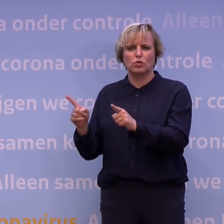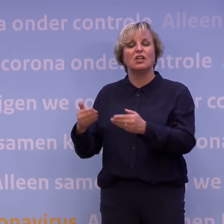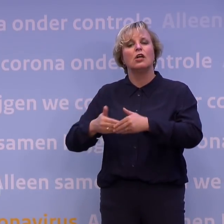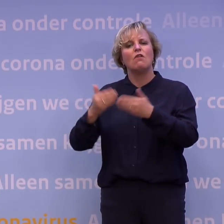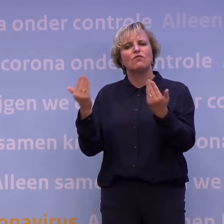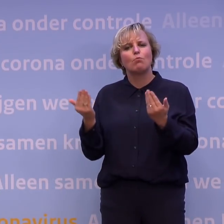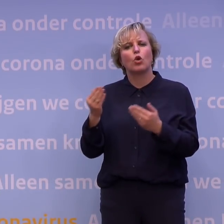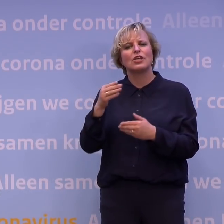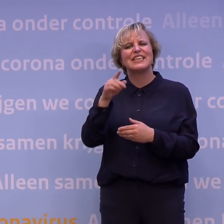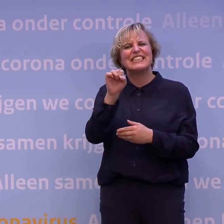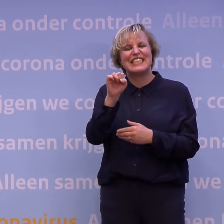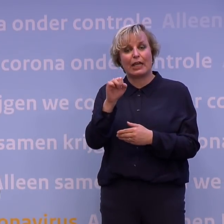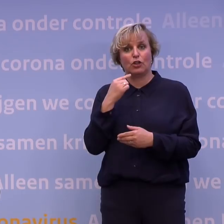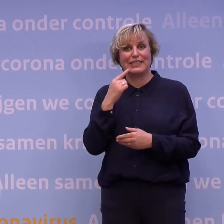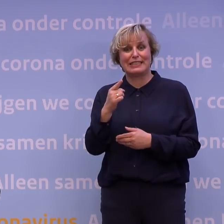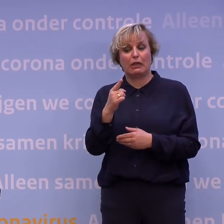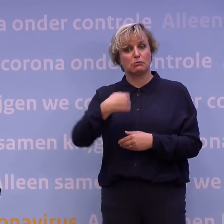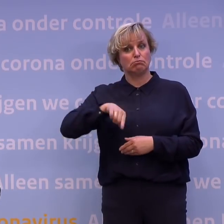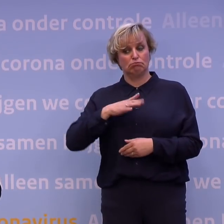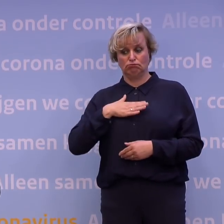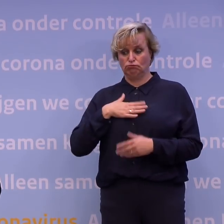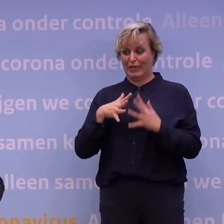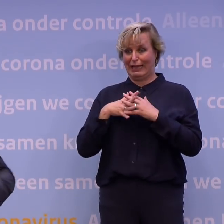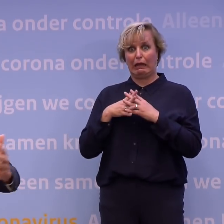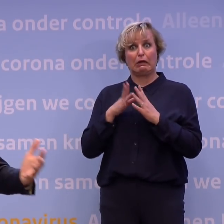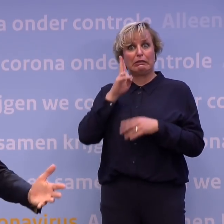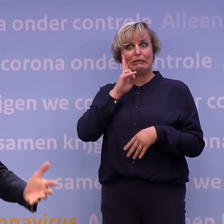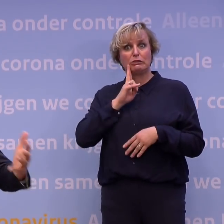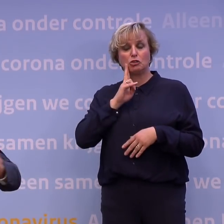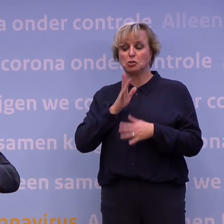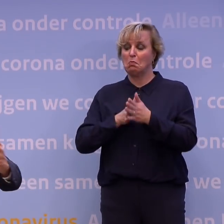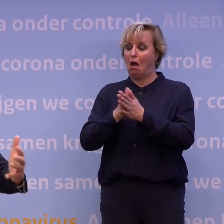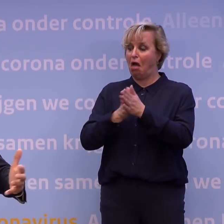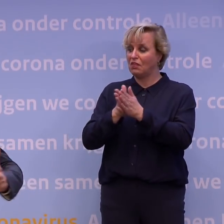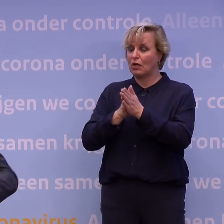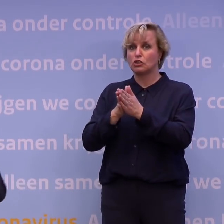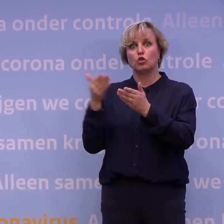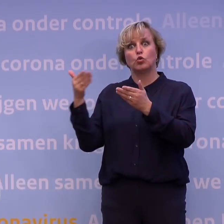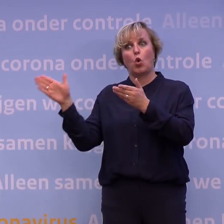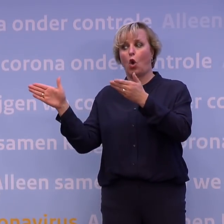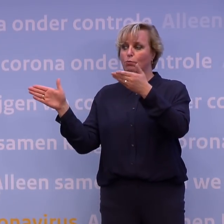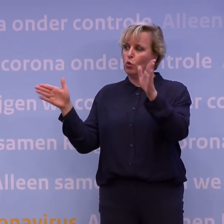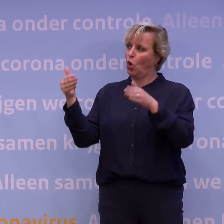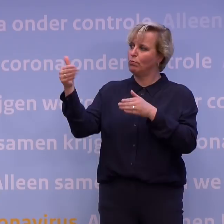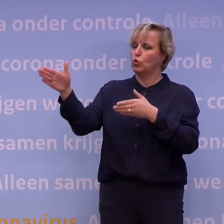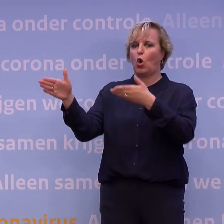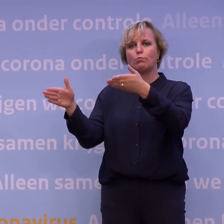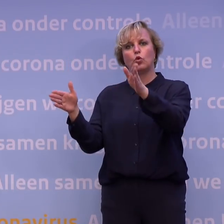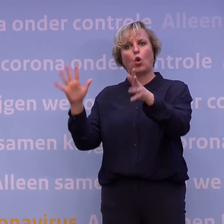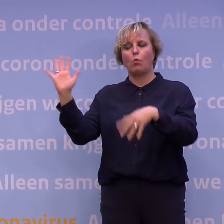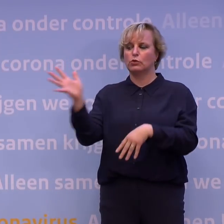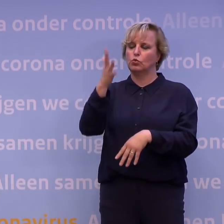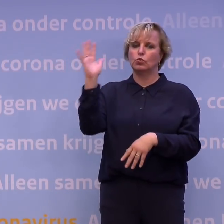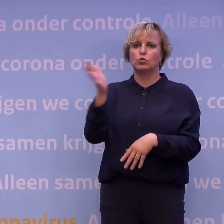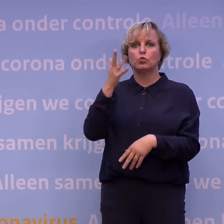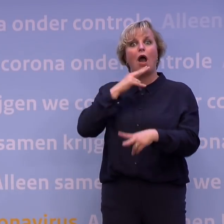-Jan Segers, die zegt, in mijn kerk gaat het eigenlijk heel netjes. Handen wassen, heel veel deuren die opengaan, en ook qua alle andere